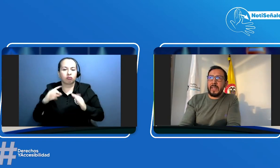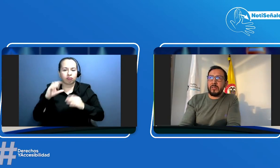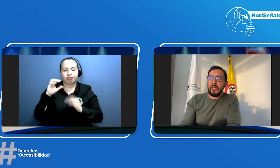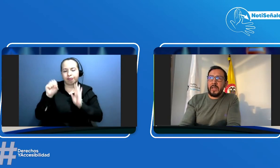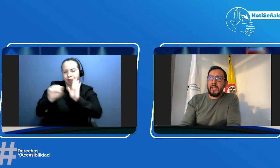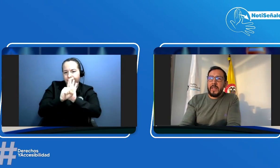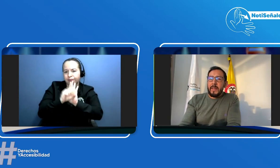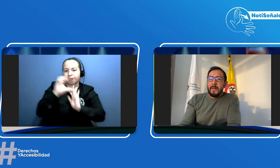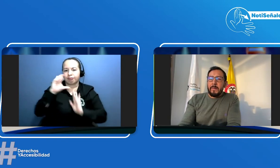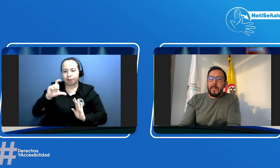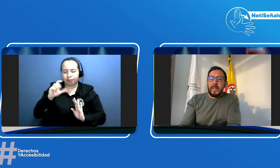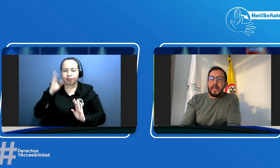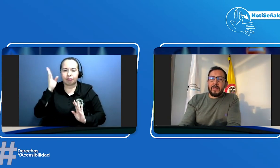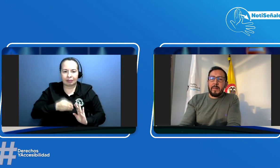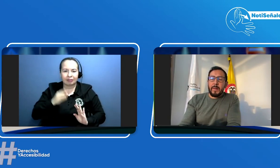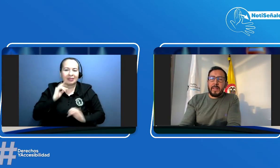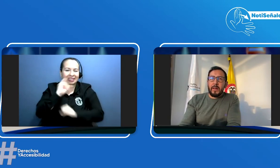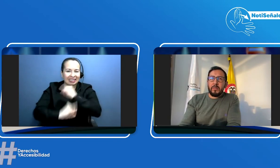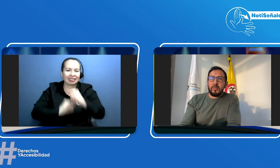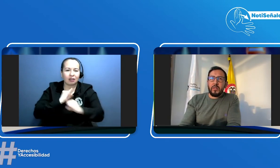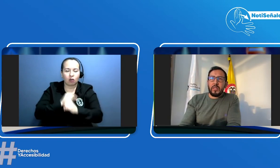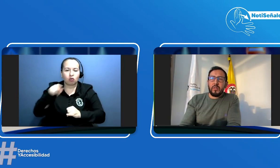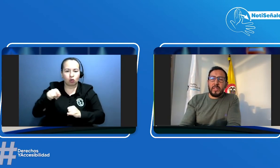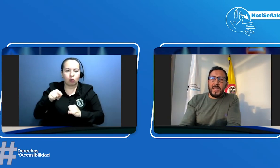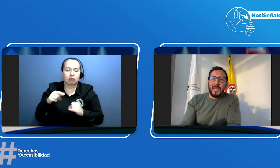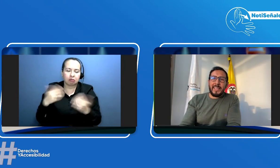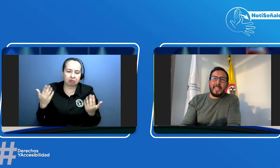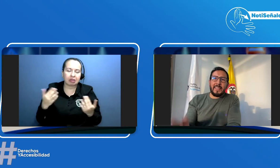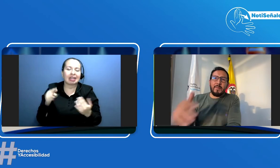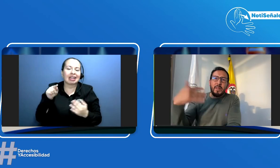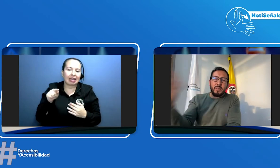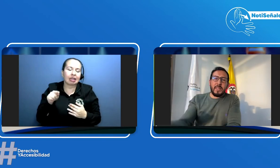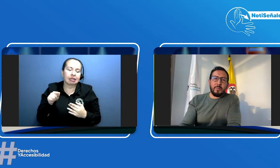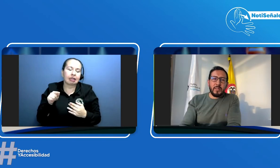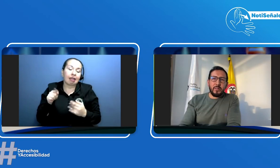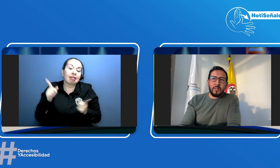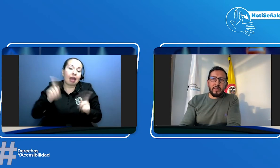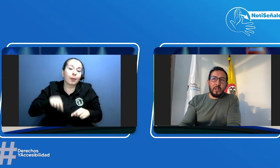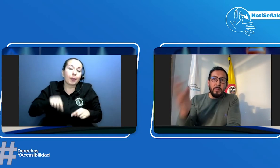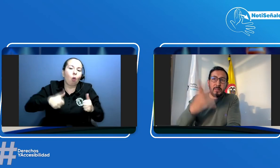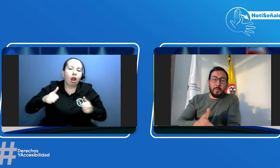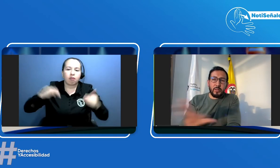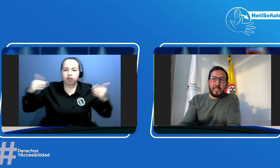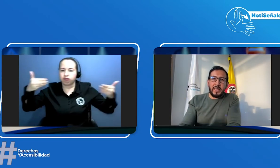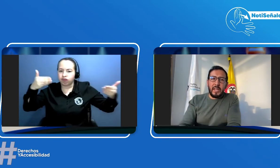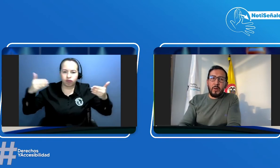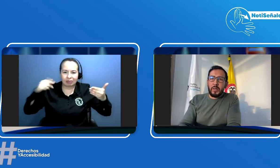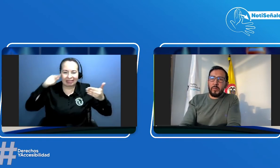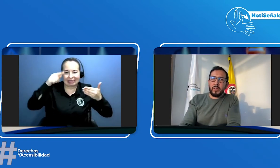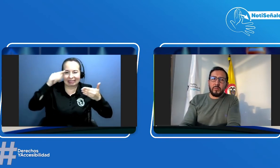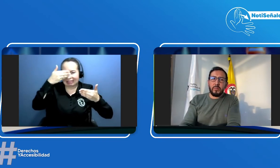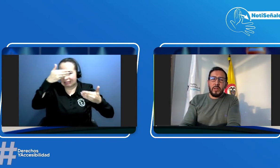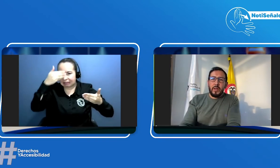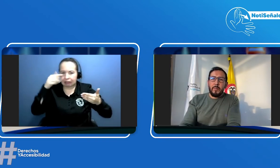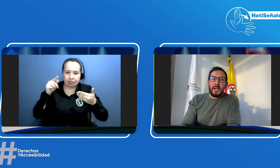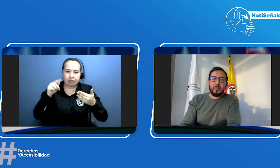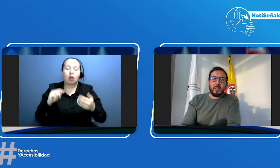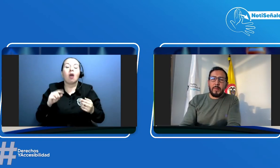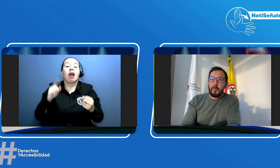de pérdida de audición de sordera y también mis adaptaciones y lo más importante recordemos esto para la sordera profunda